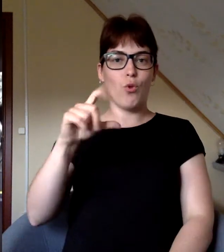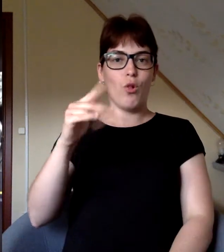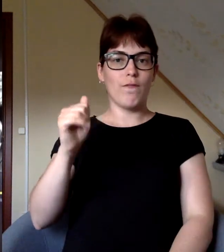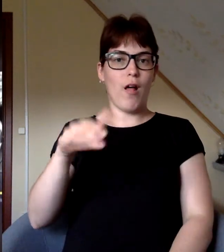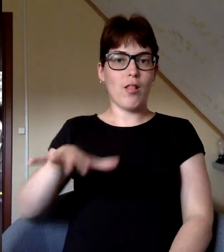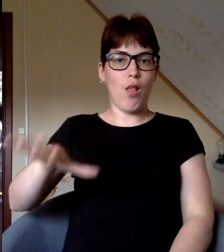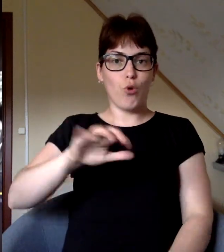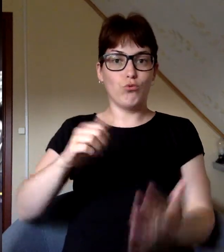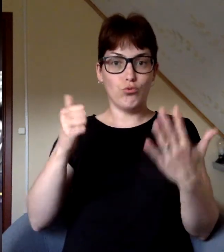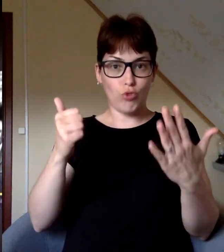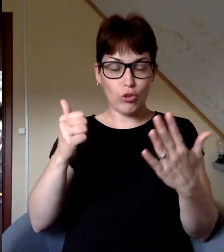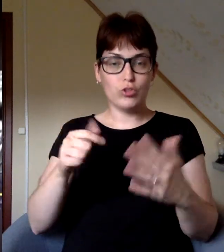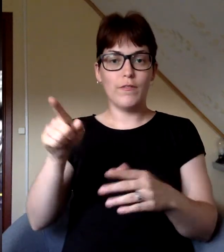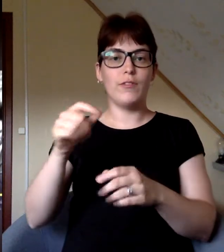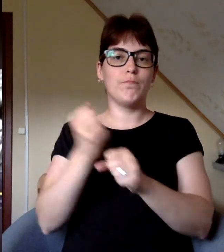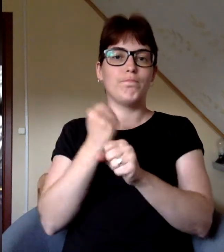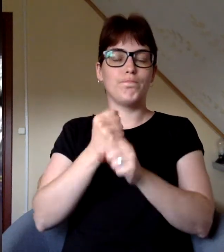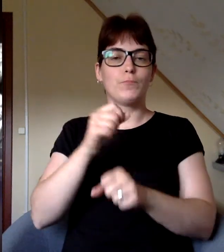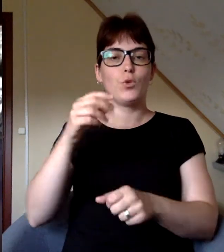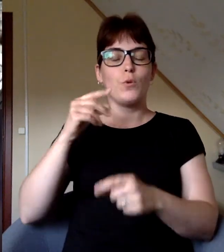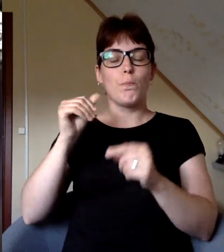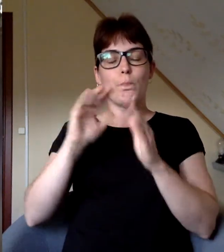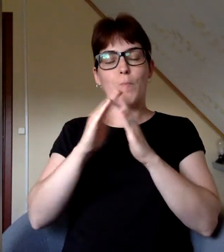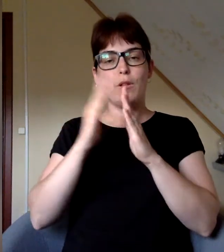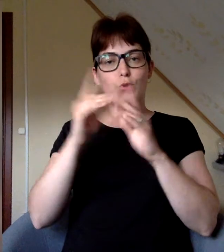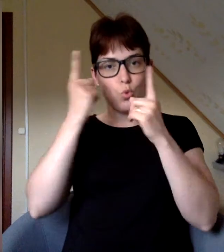kura darbojas pilsētas domas uzraudzībā.